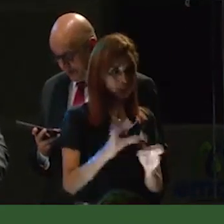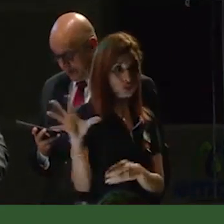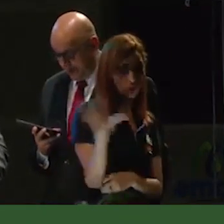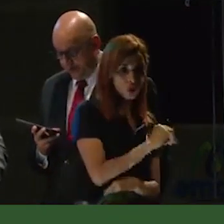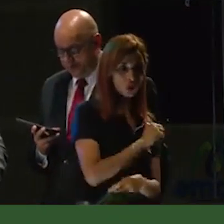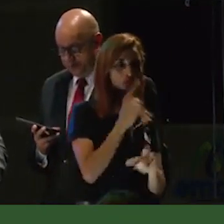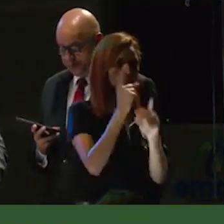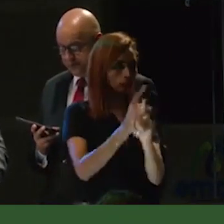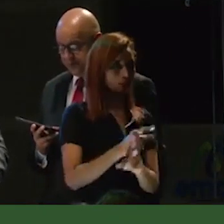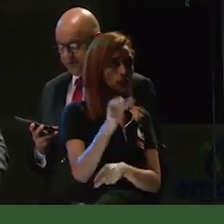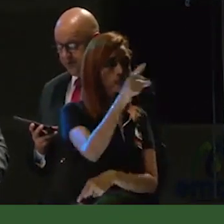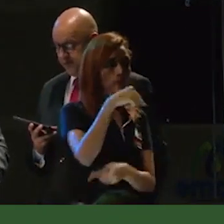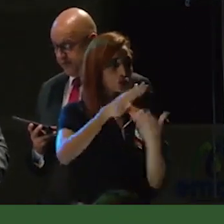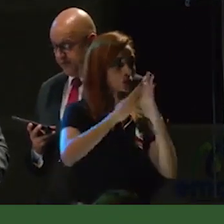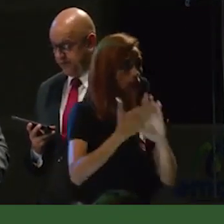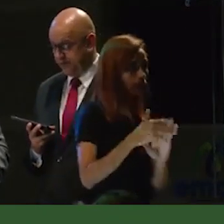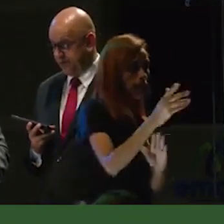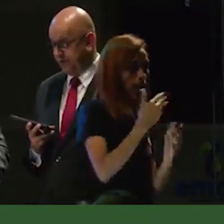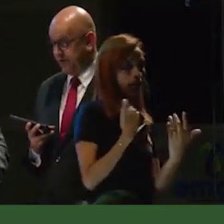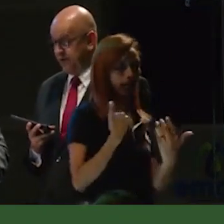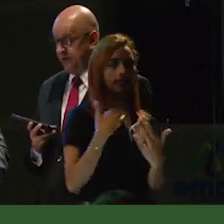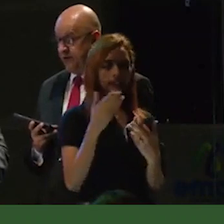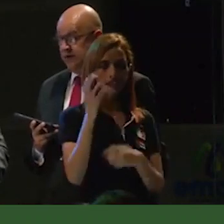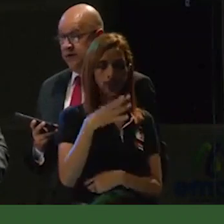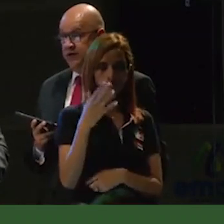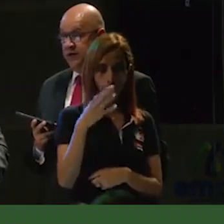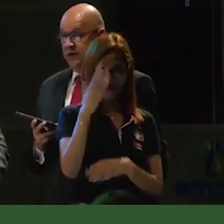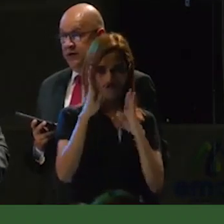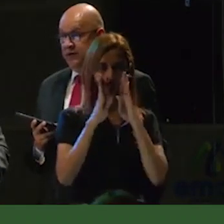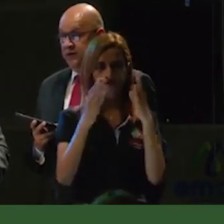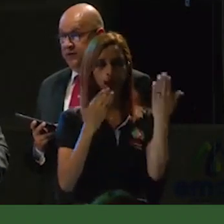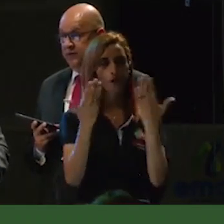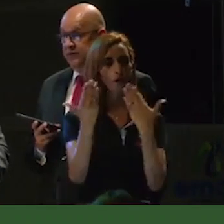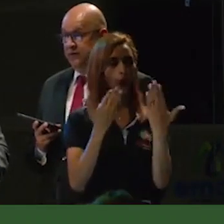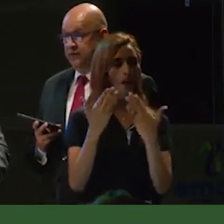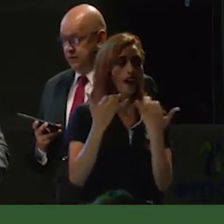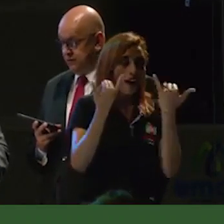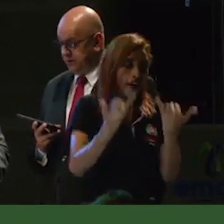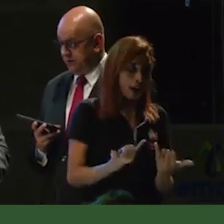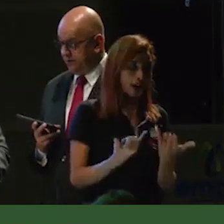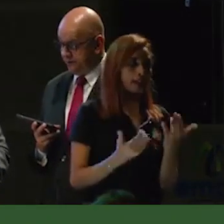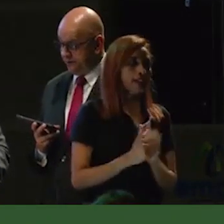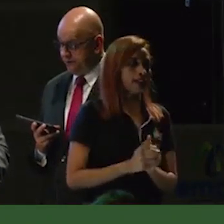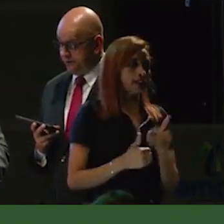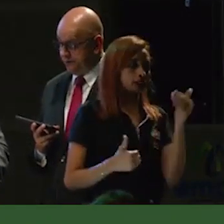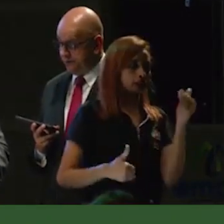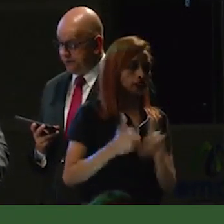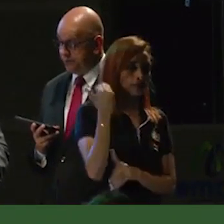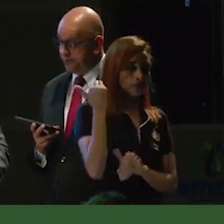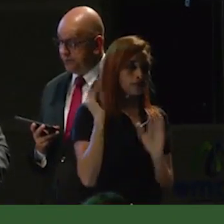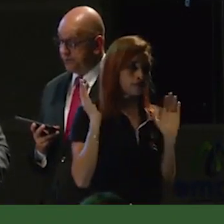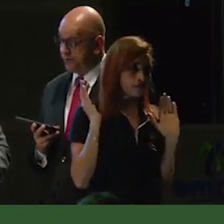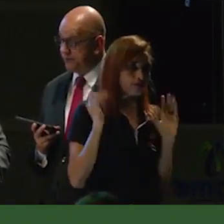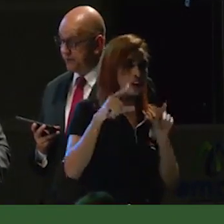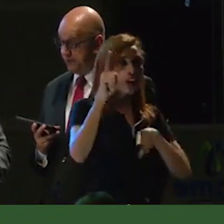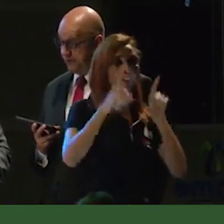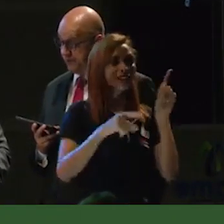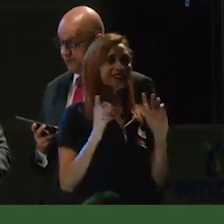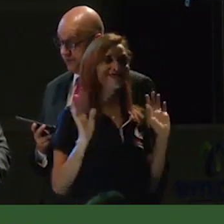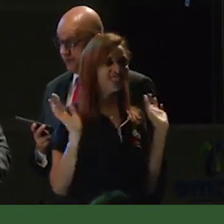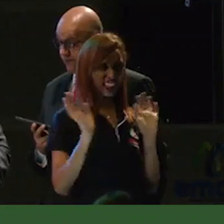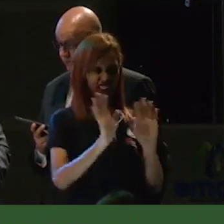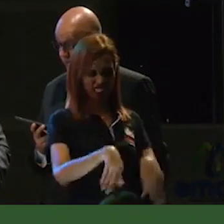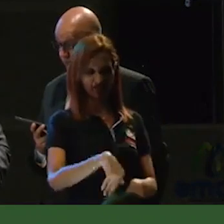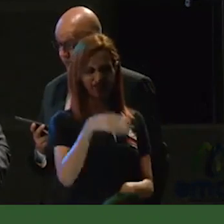comunidad calarqueña que nos dio su confianza, aunque para unos pocos no sea una recuperación o no lo quieren ver de esta manera.